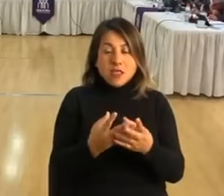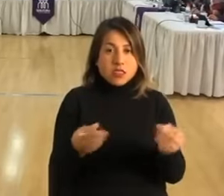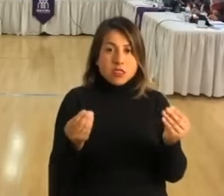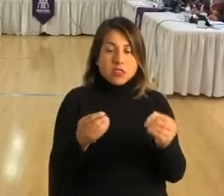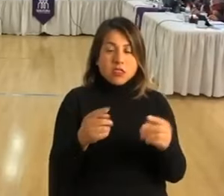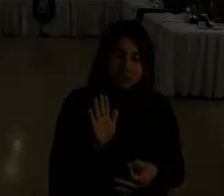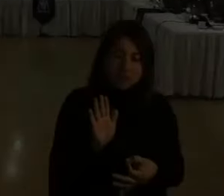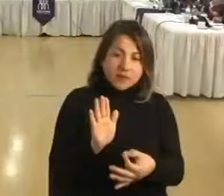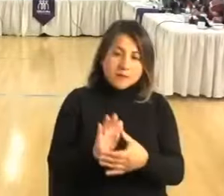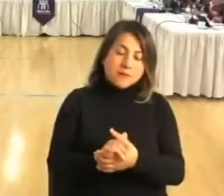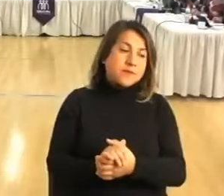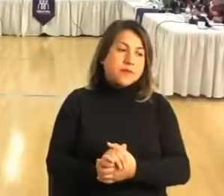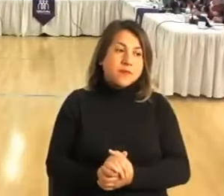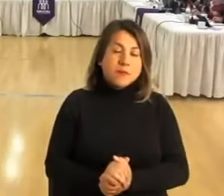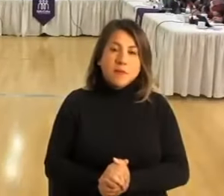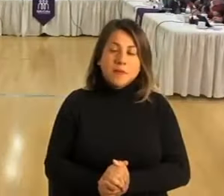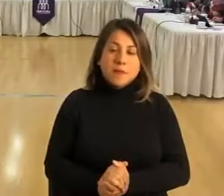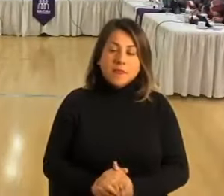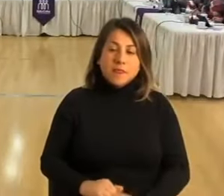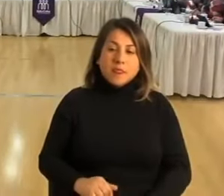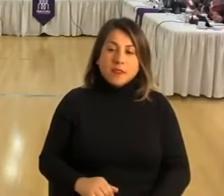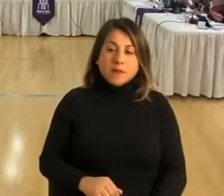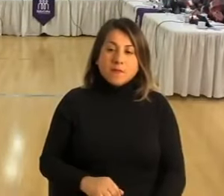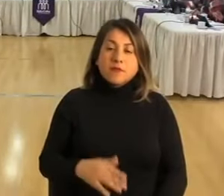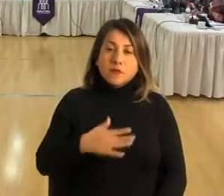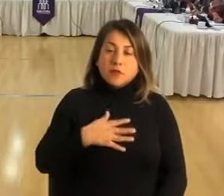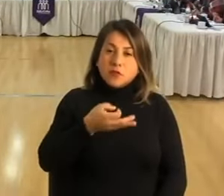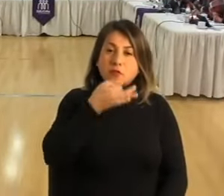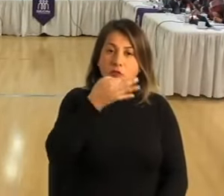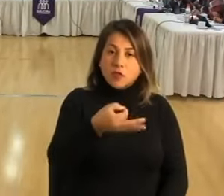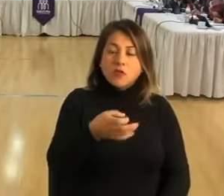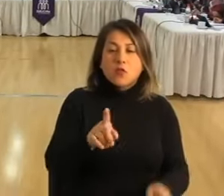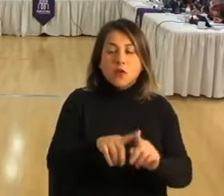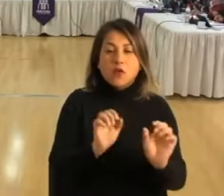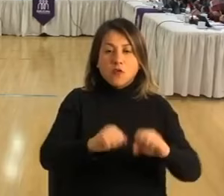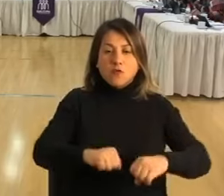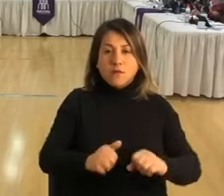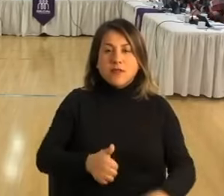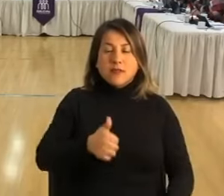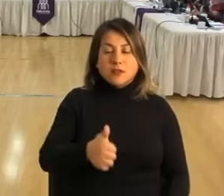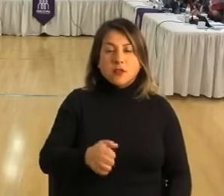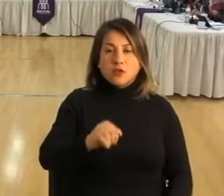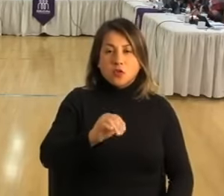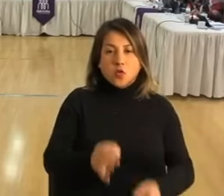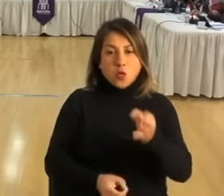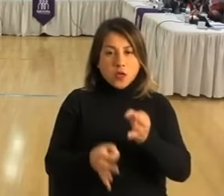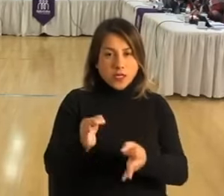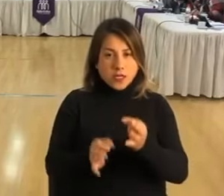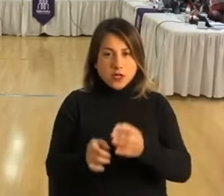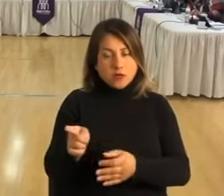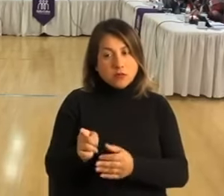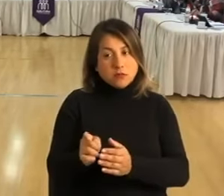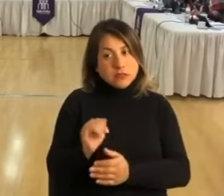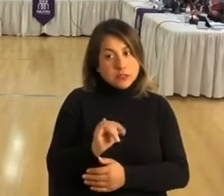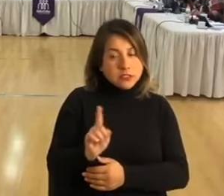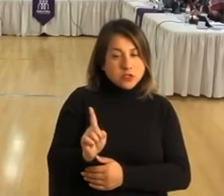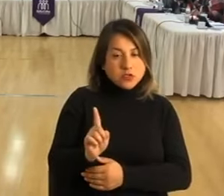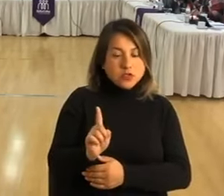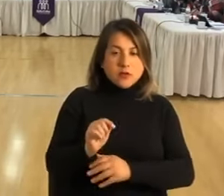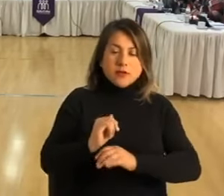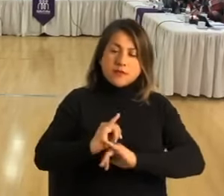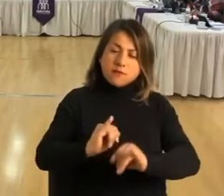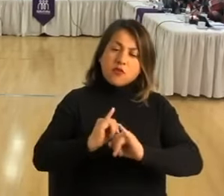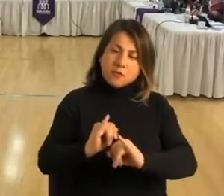Quiero preguntar sobre el... Lo creo también como para que lo confirme el director de jurídico, que esta información